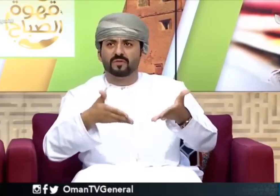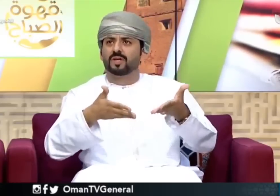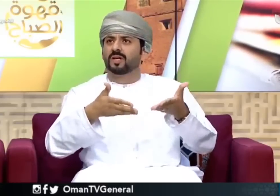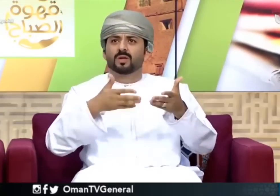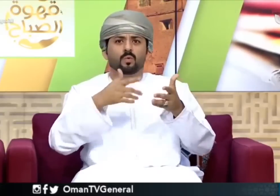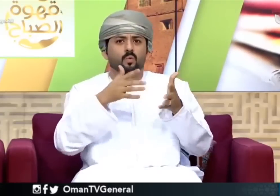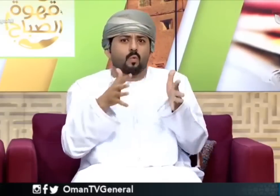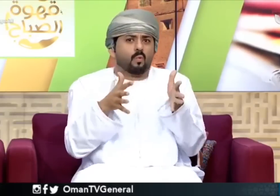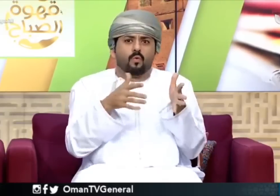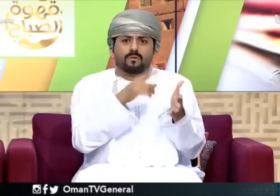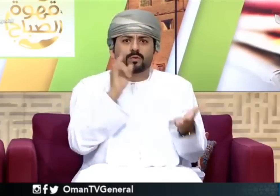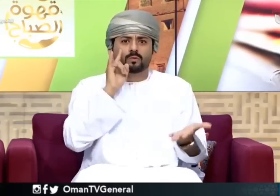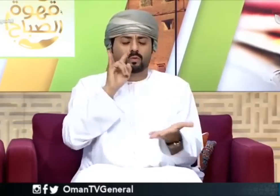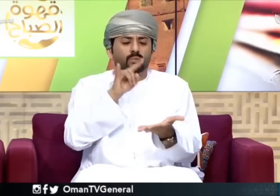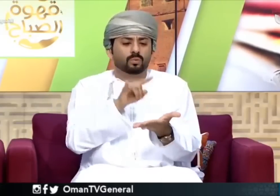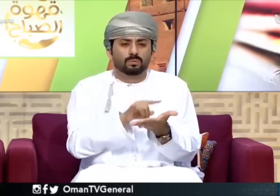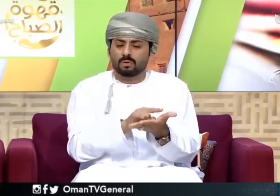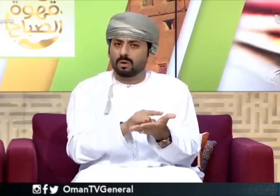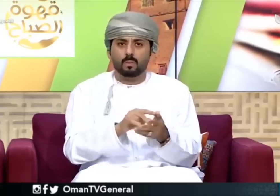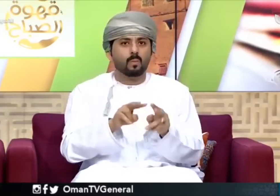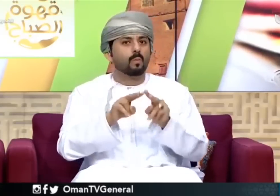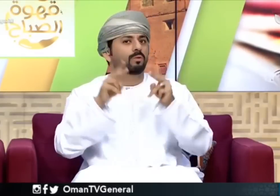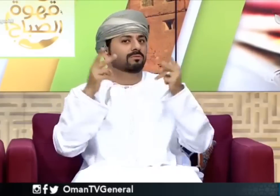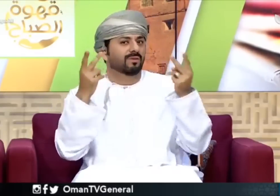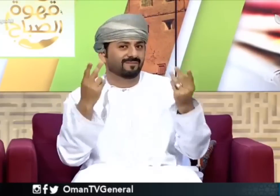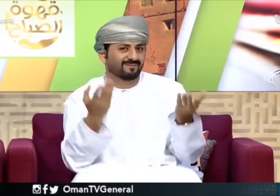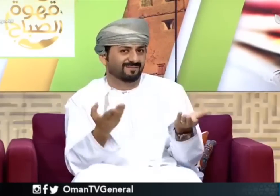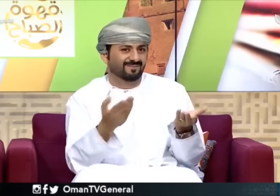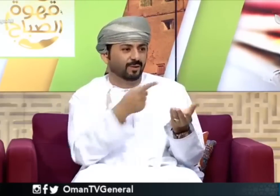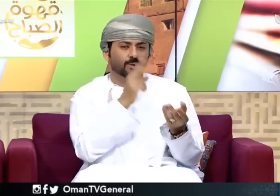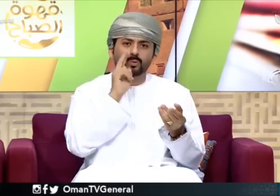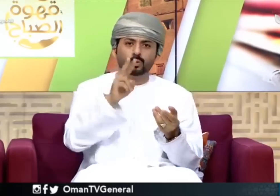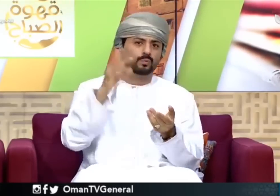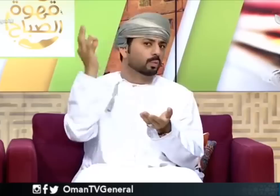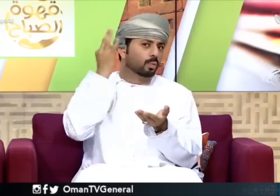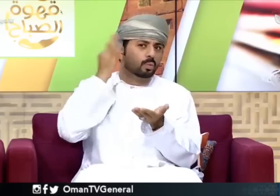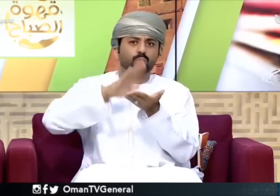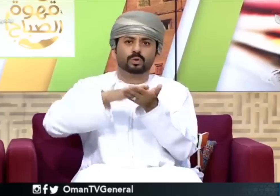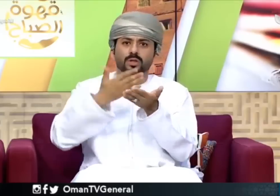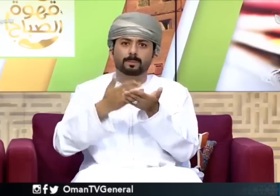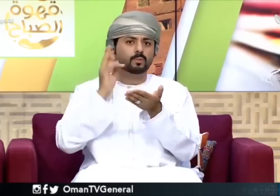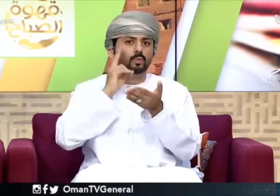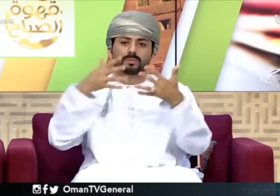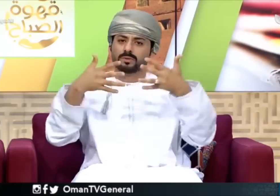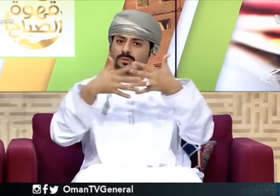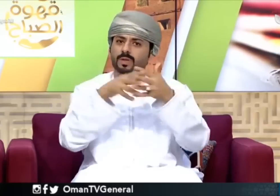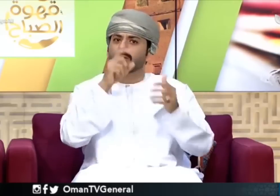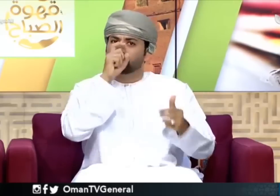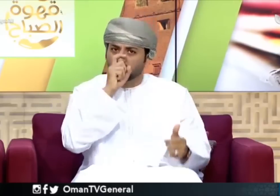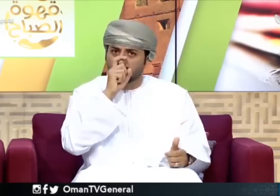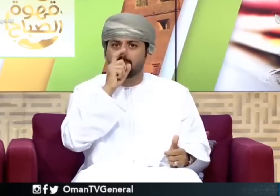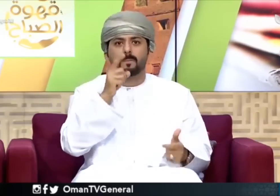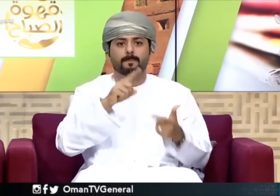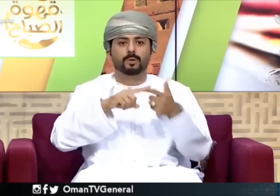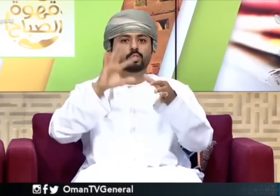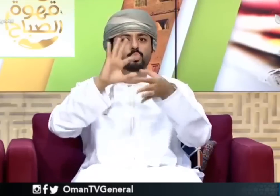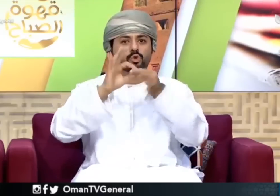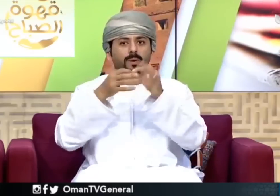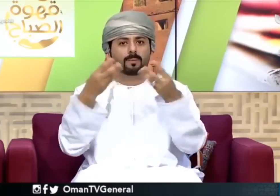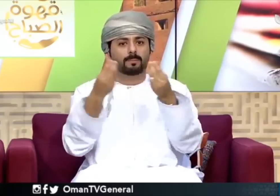يفتكروا أن هناك خوف أنهم يصلوا أو يزيارة سلطنة والسياحة لأنه يسمعوا أن هناك كثير من المشاكل في الدول العربية